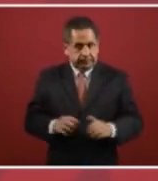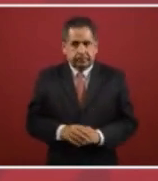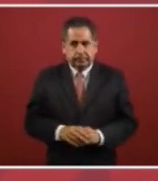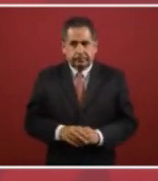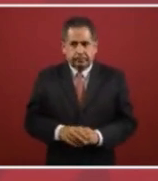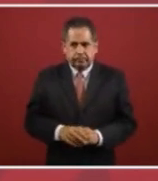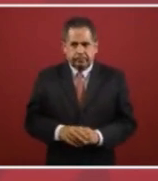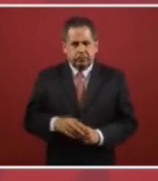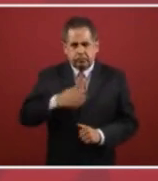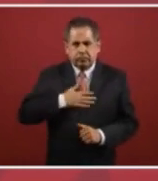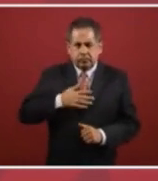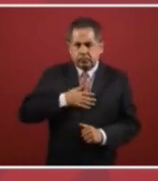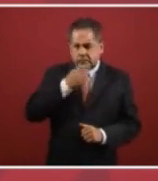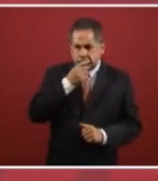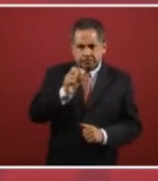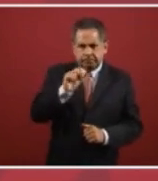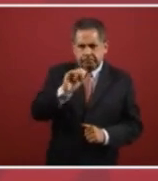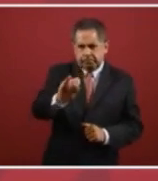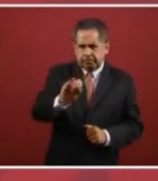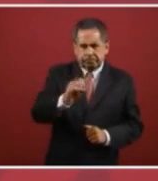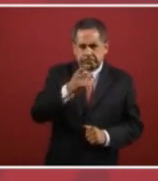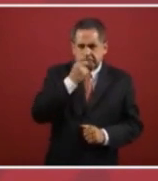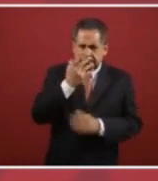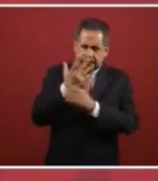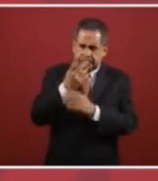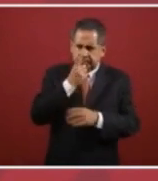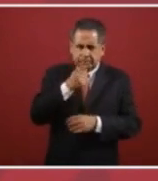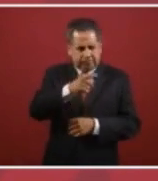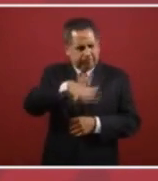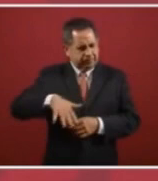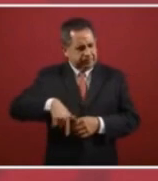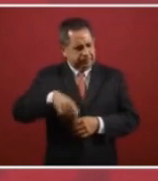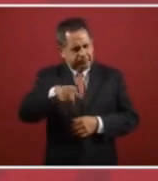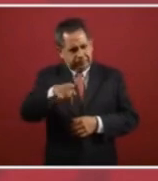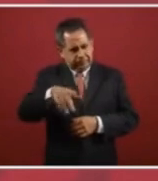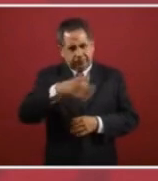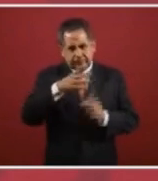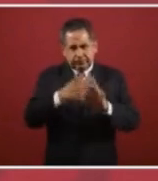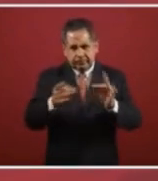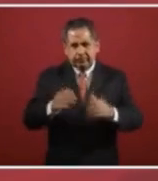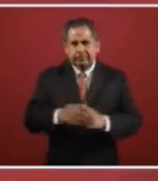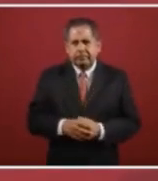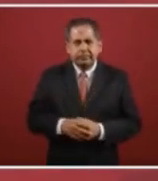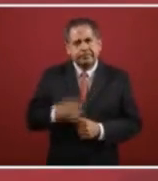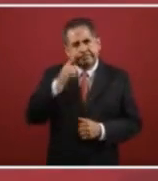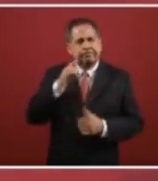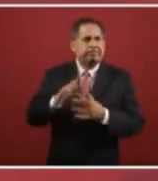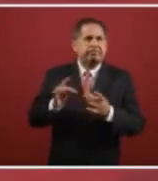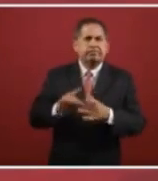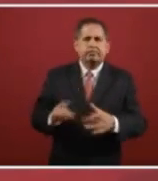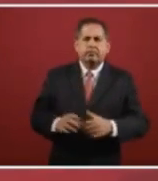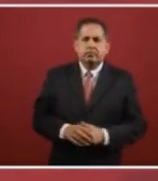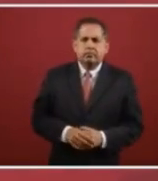si dije lo que tú mencionas fíjese que